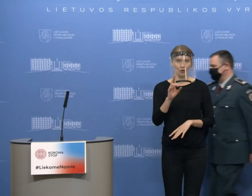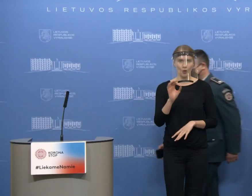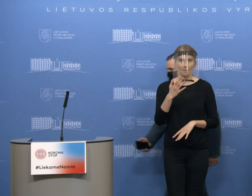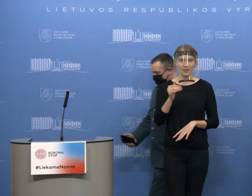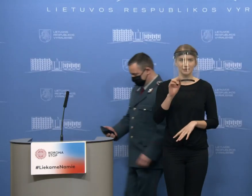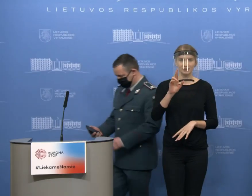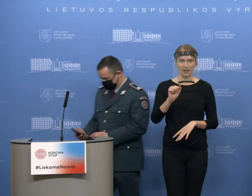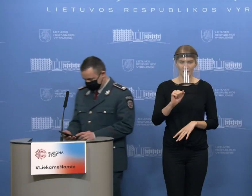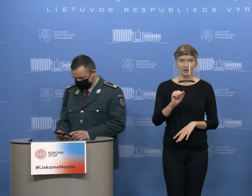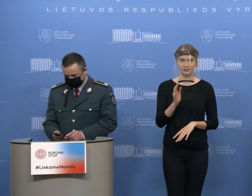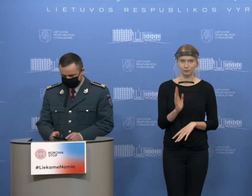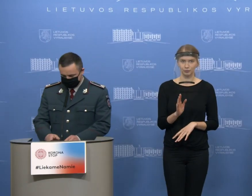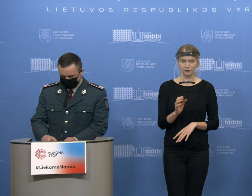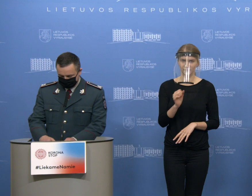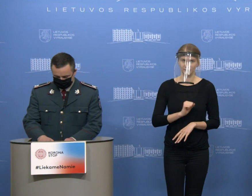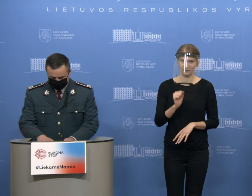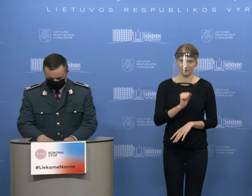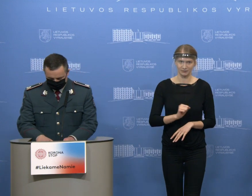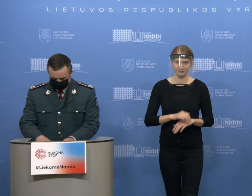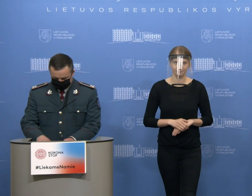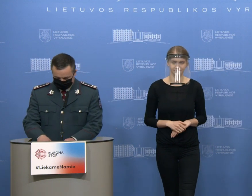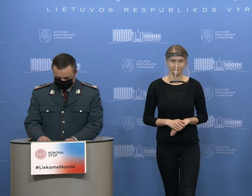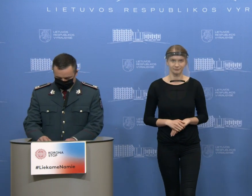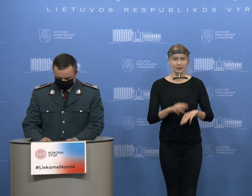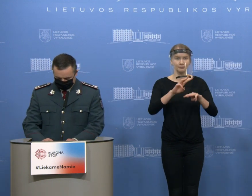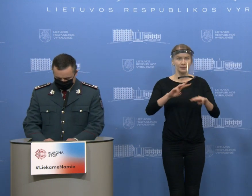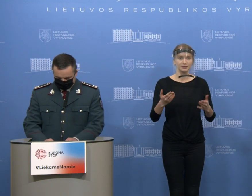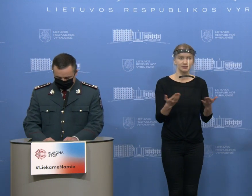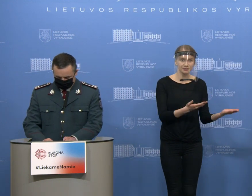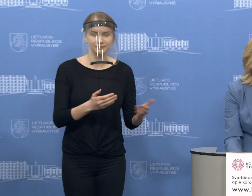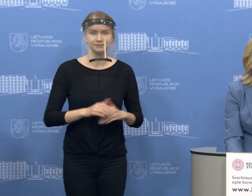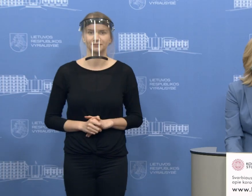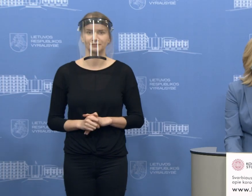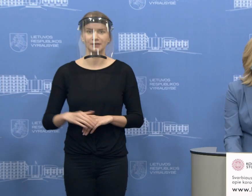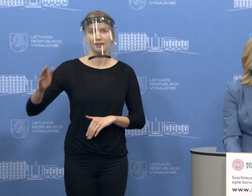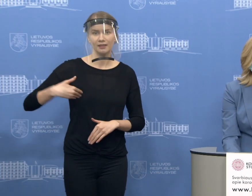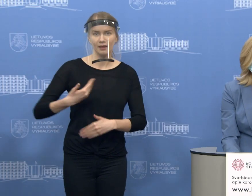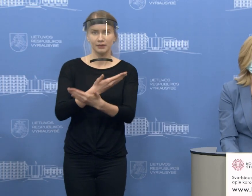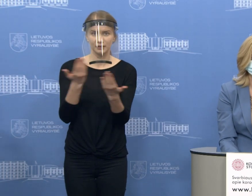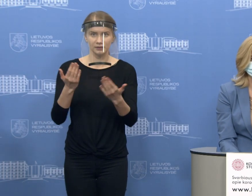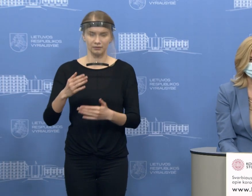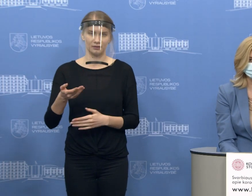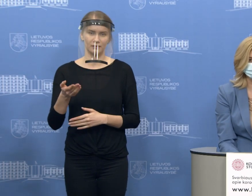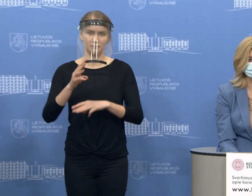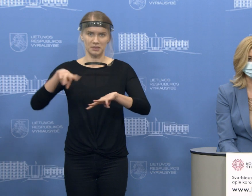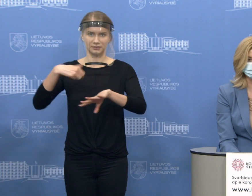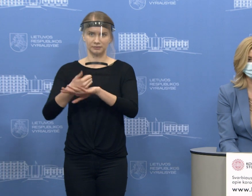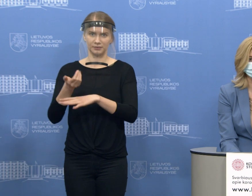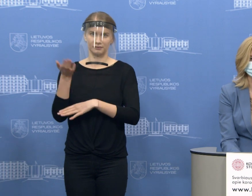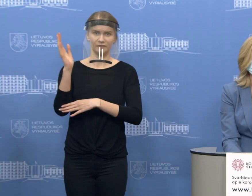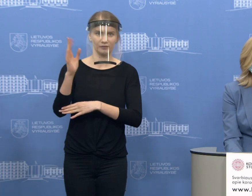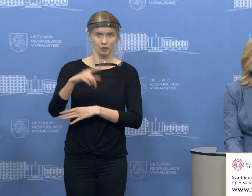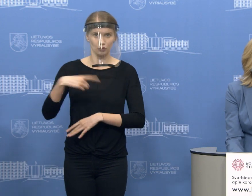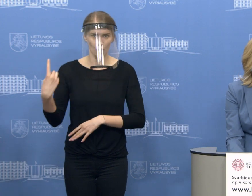Tai prašau, ministrė, apie atprimtų sprendimus šiuos dienos. Labadiena, plačiai labai pristatė premjeras. Mes